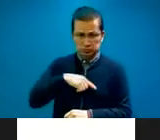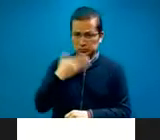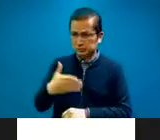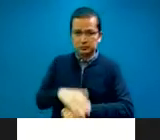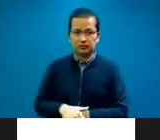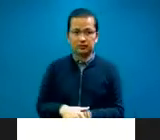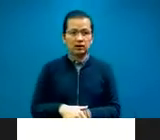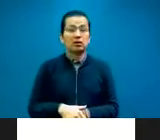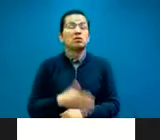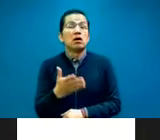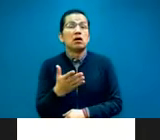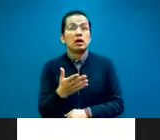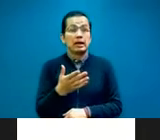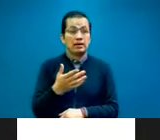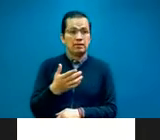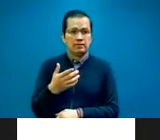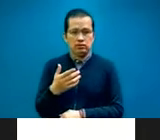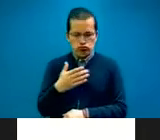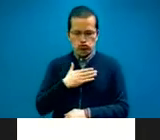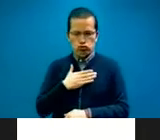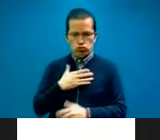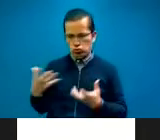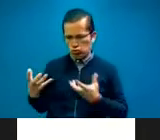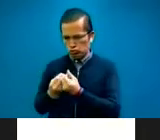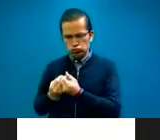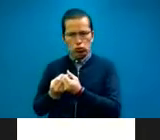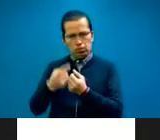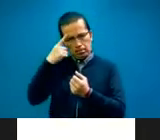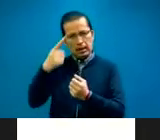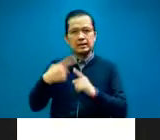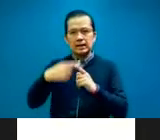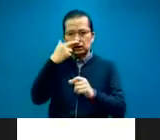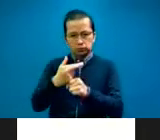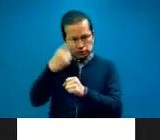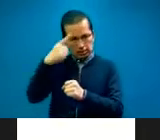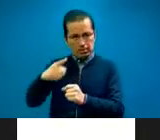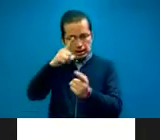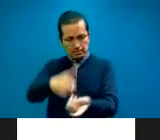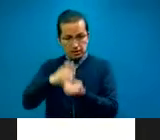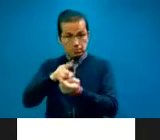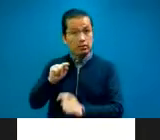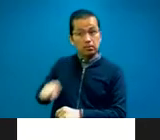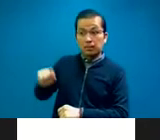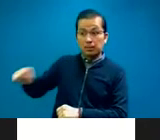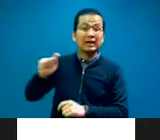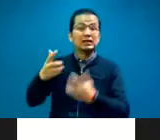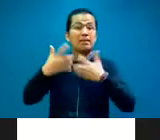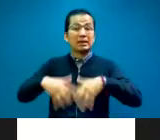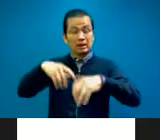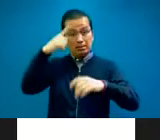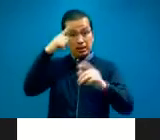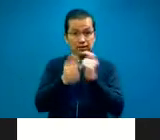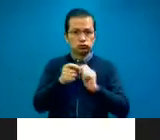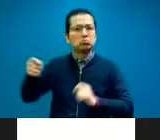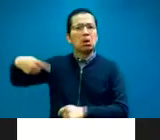el equipo de recaudación que me apoyó, agencias de traducción, con que se echaron una chamba administrativa durísima, fueron